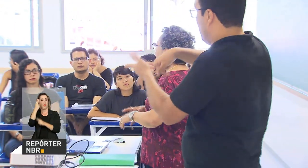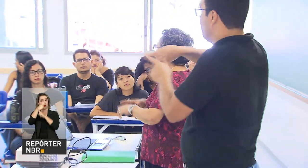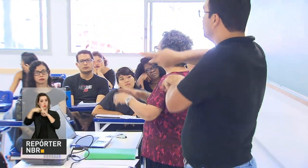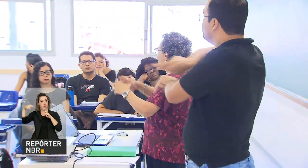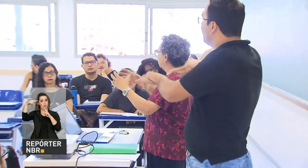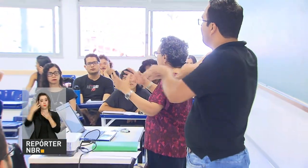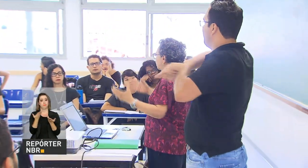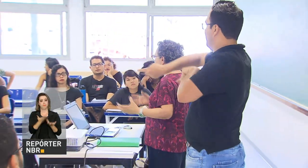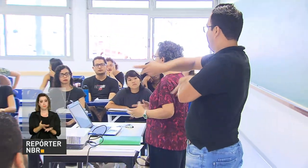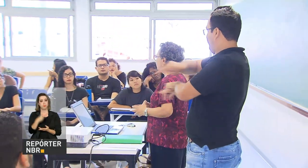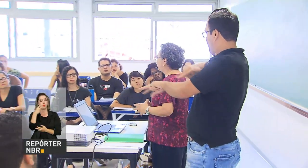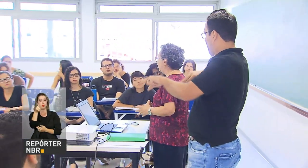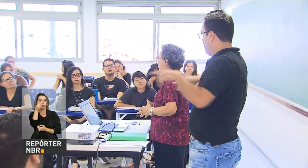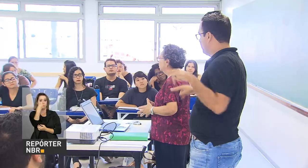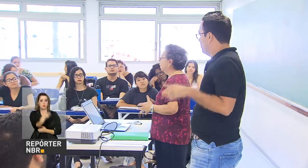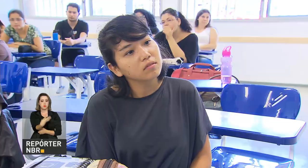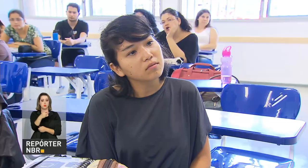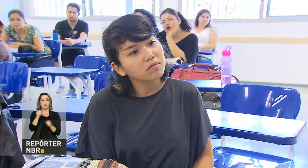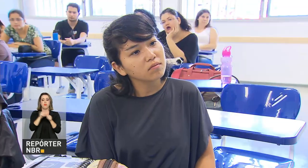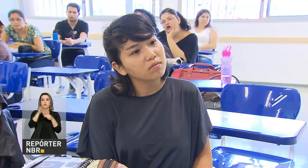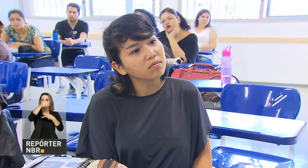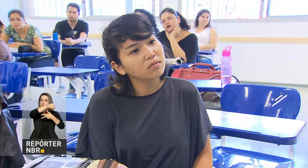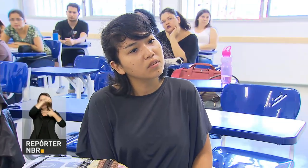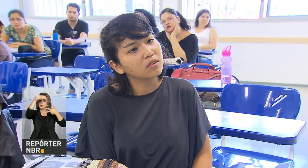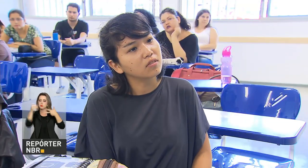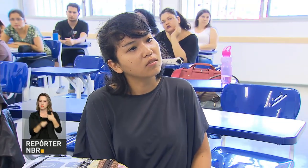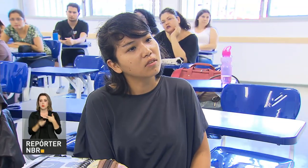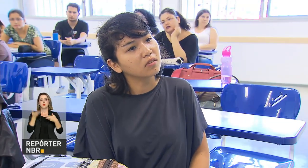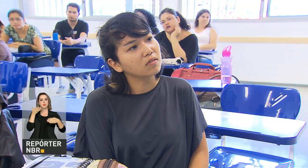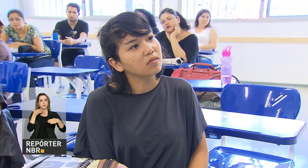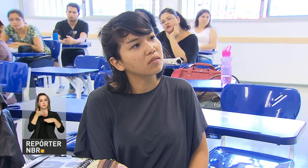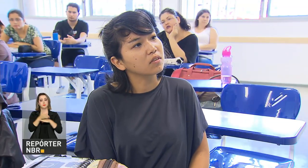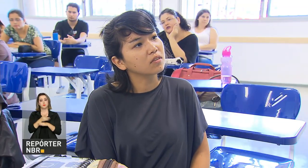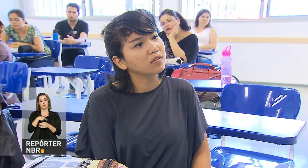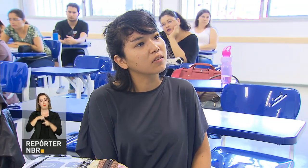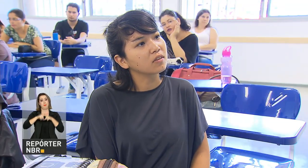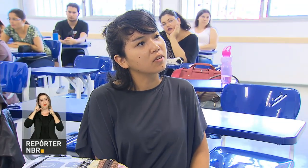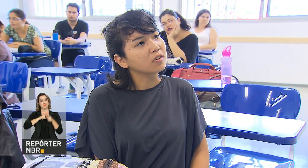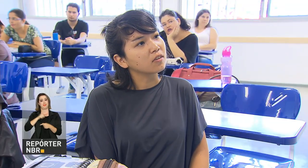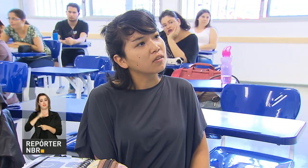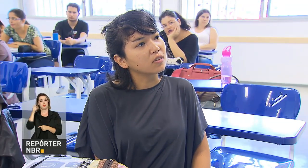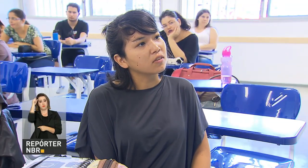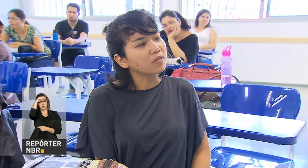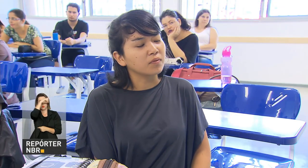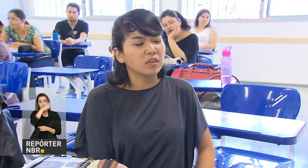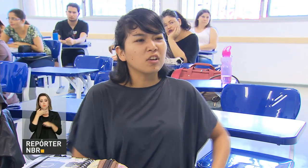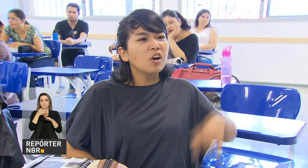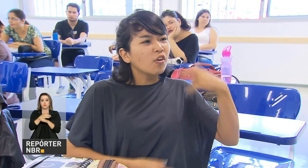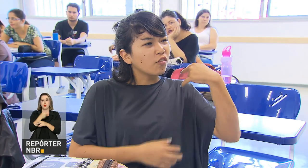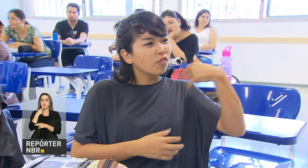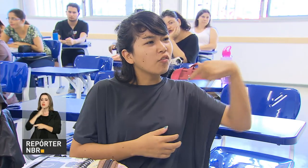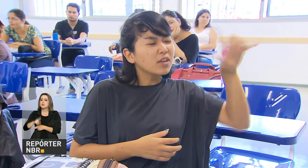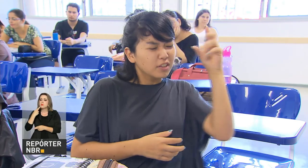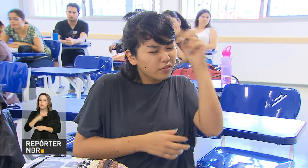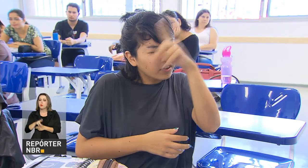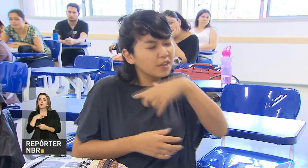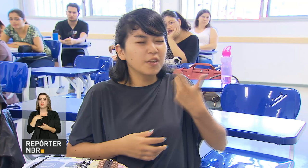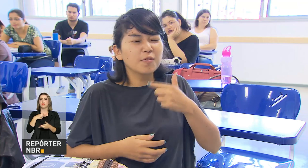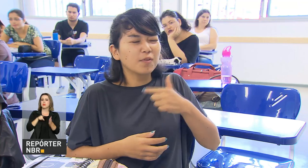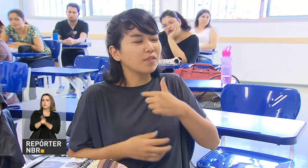Em 2014, fez o exame nacional do ensino médio, mas teve muita dificuldade para responder as questões da prova. Foi